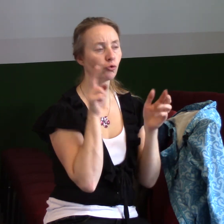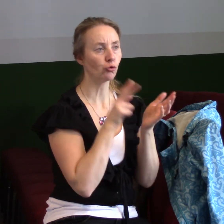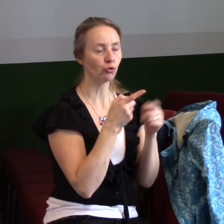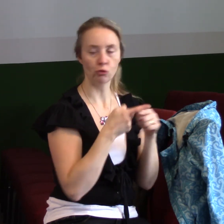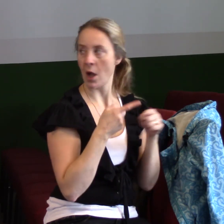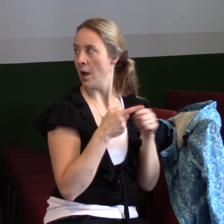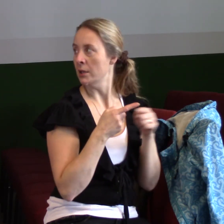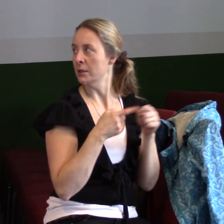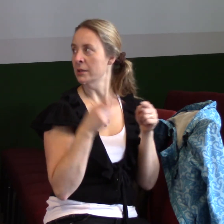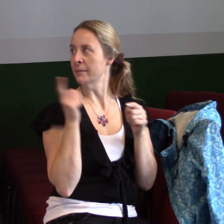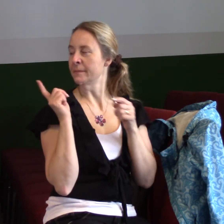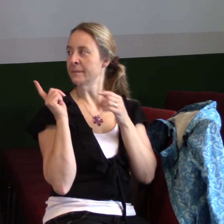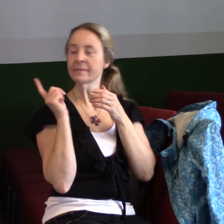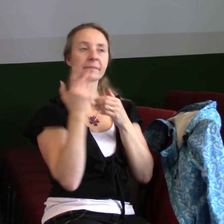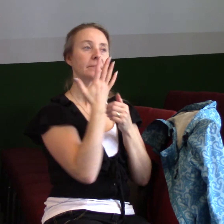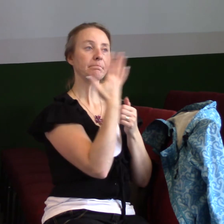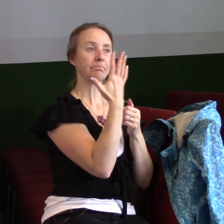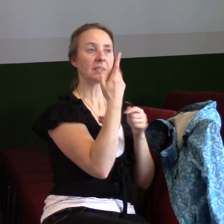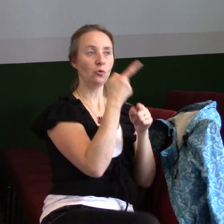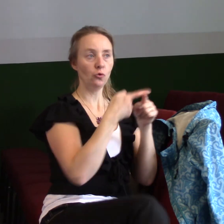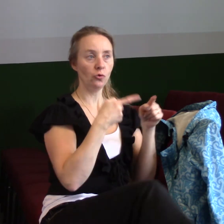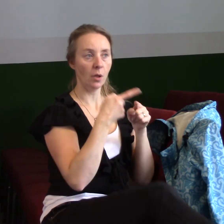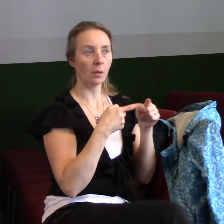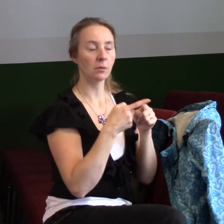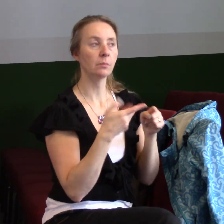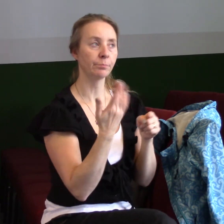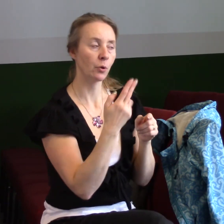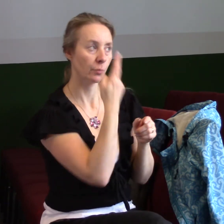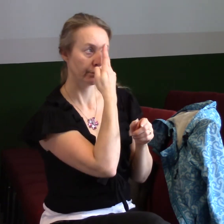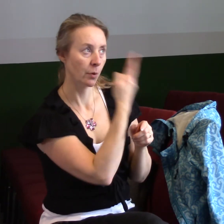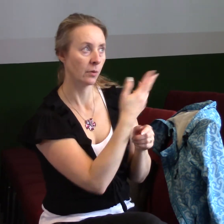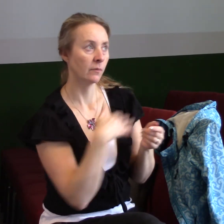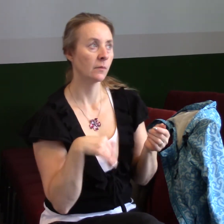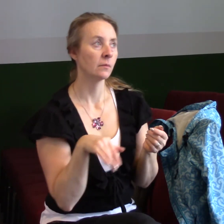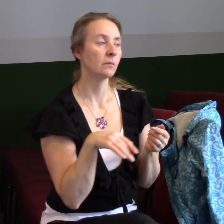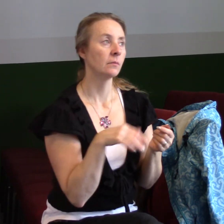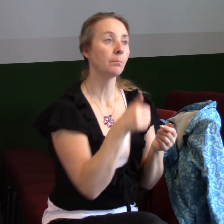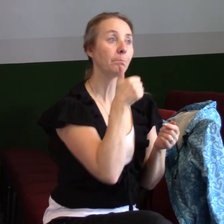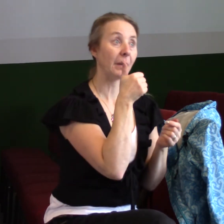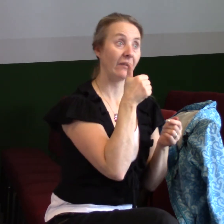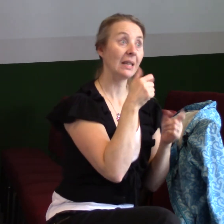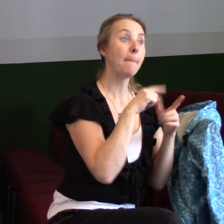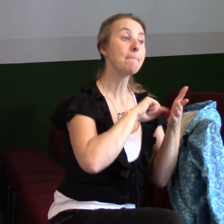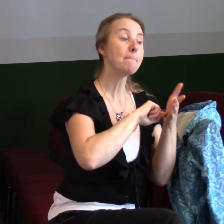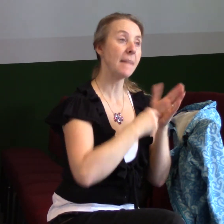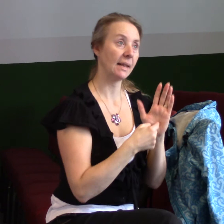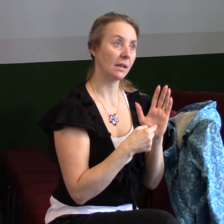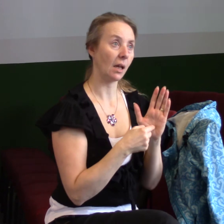pět oblastí, takže pojďme se na ně podívat. V první Petrově, v první kapitole, v šestém až